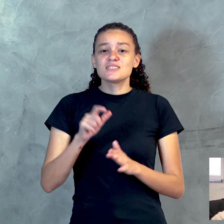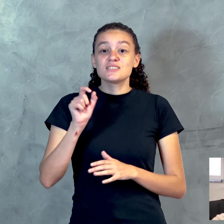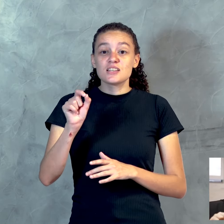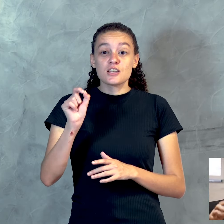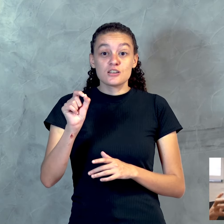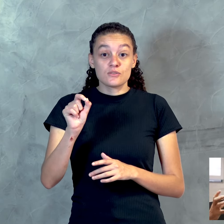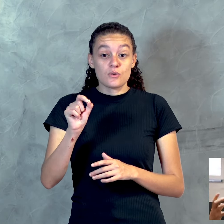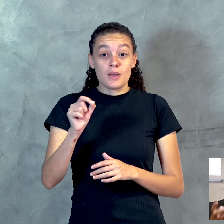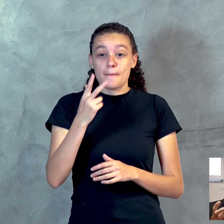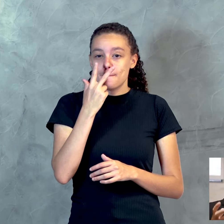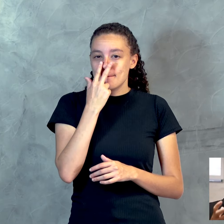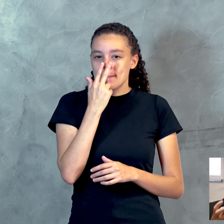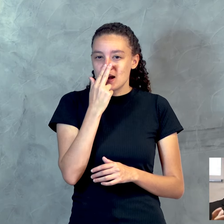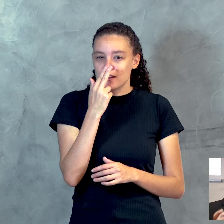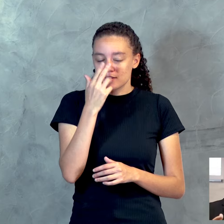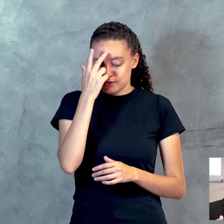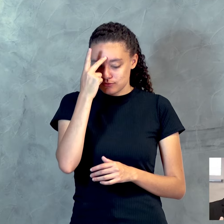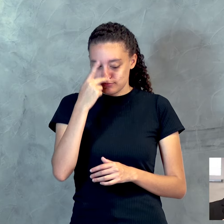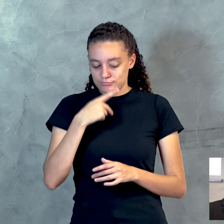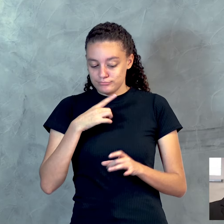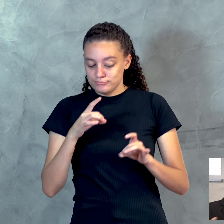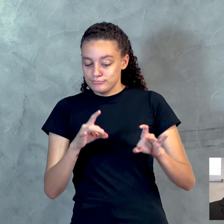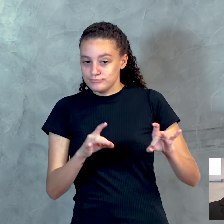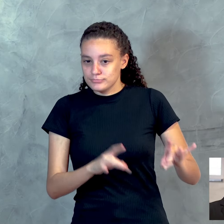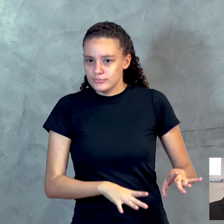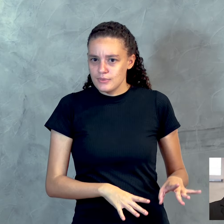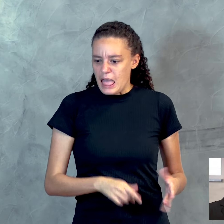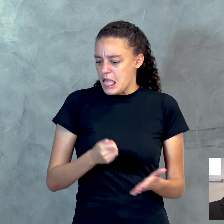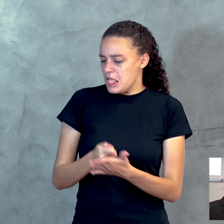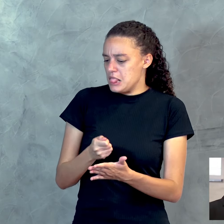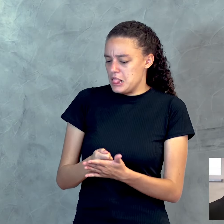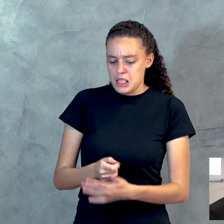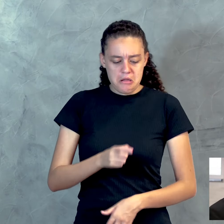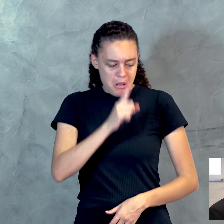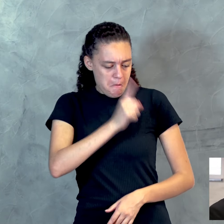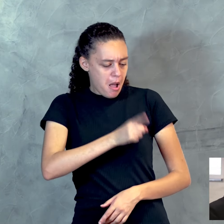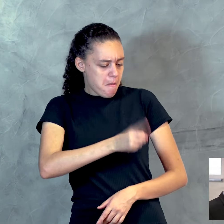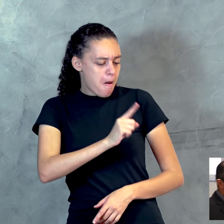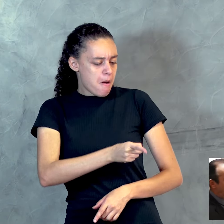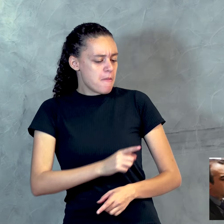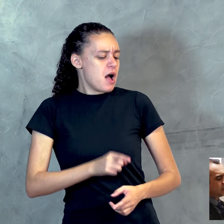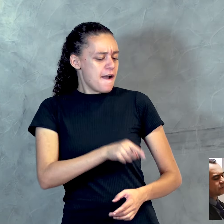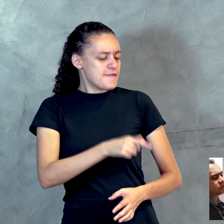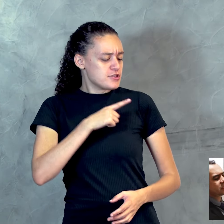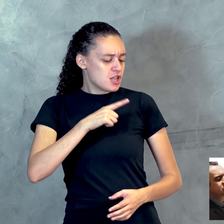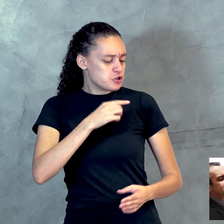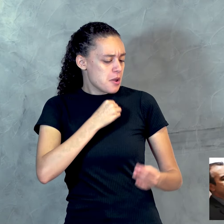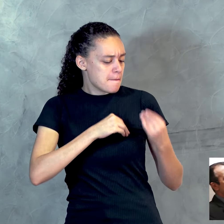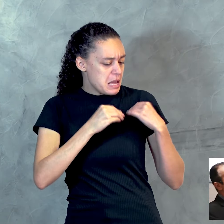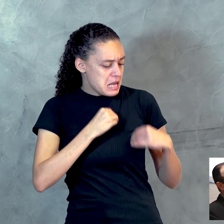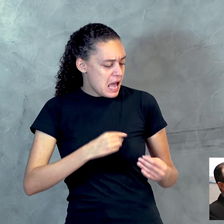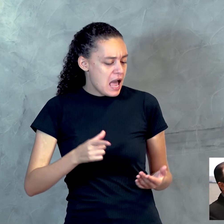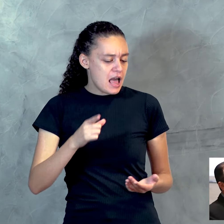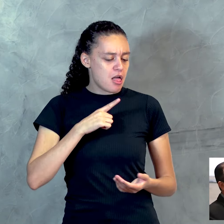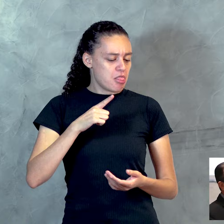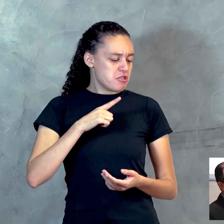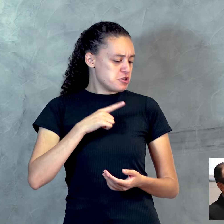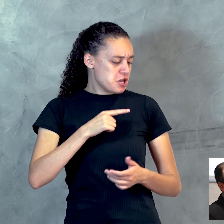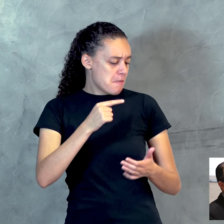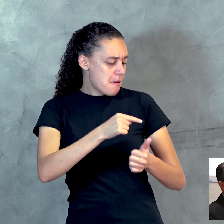de um sepultamento. Não pode cobrar mais. Alguém não pode dizer, olha, você tinha barro, você tinha